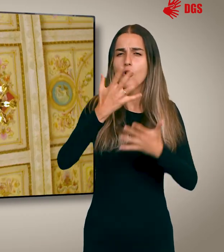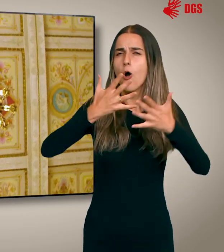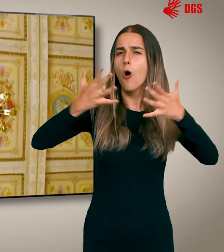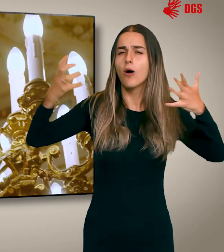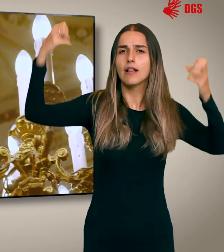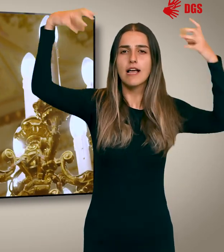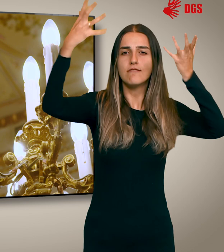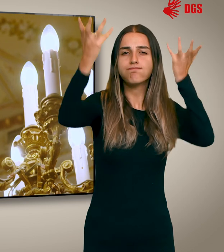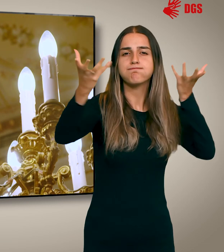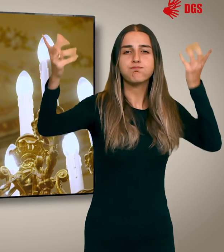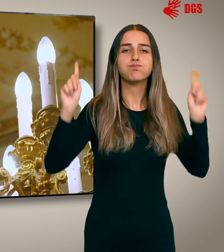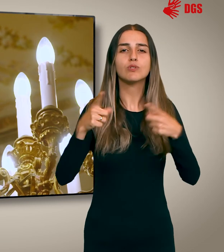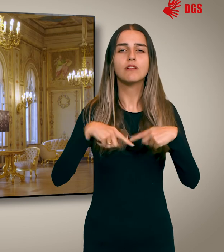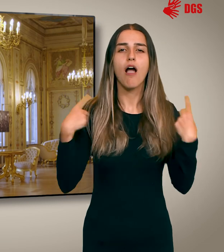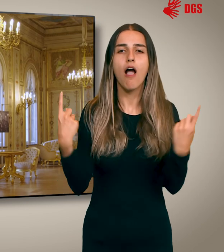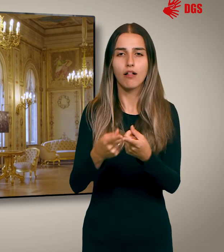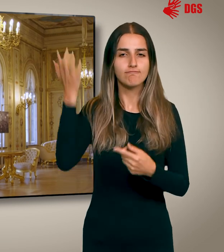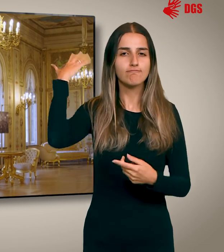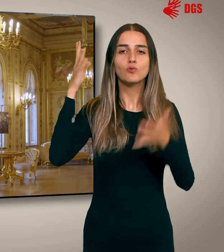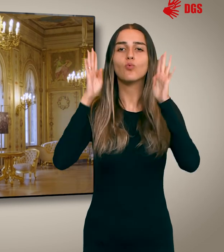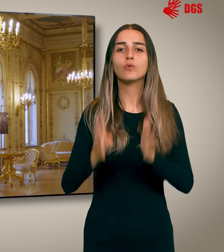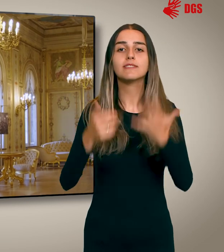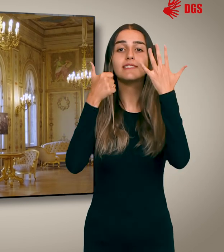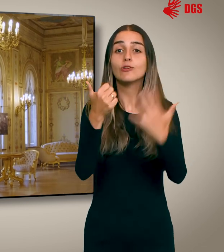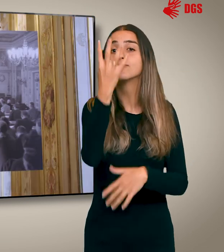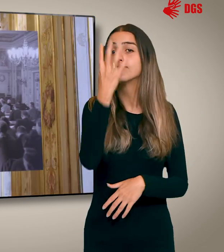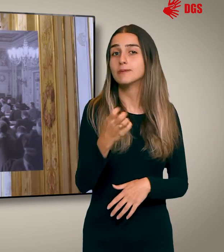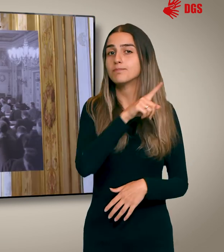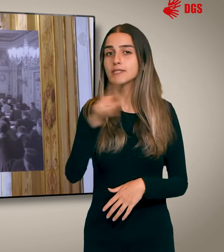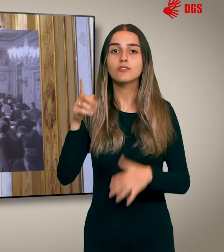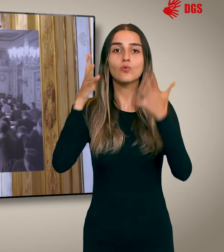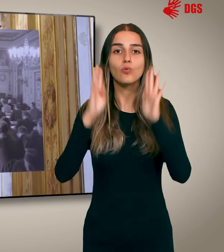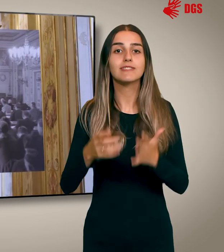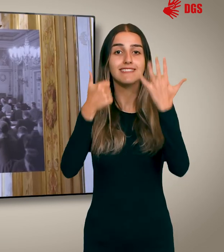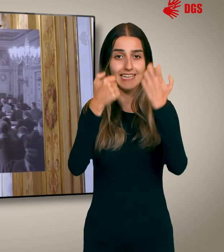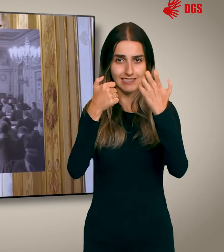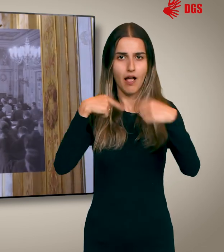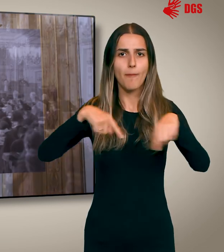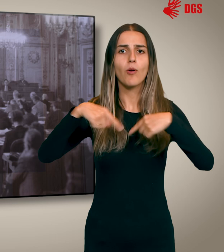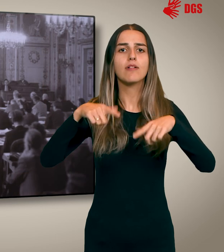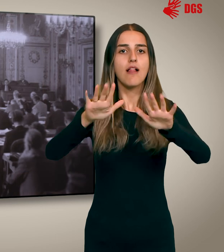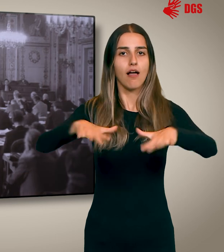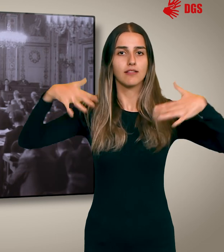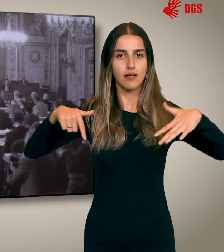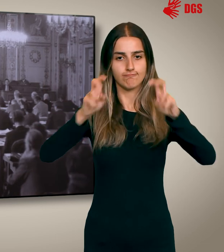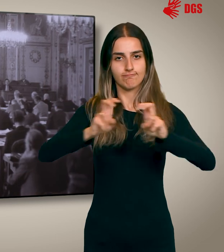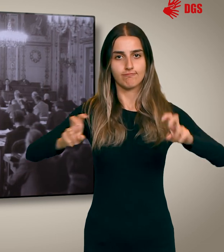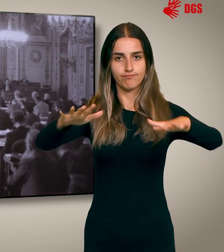großen Kronleuchtern des Musiksaals kamen in den Jahren 1946 bis 1960 die Abgeordneten des Landtages zu ihren